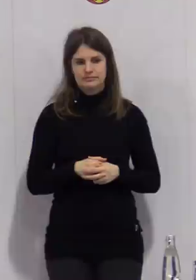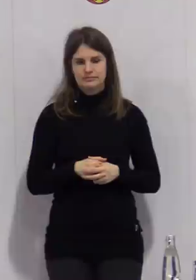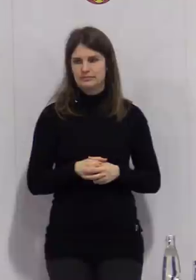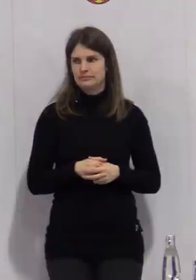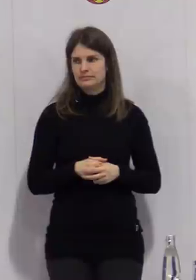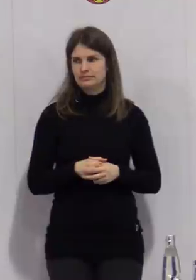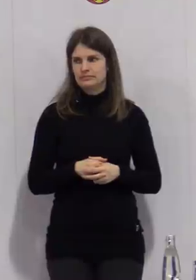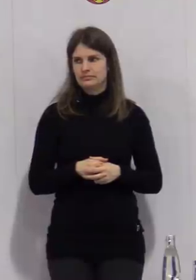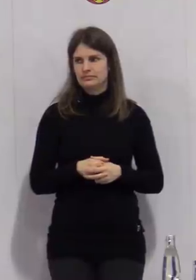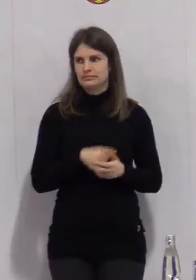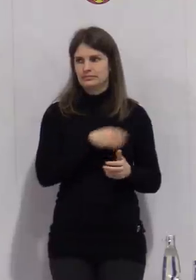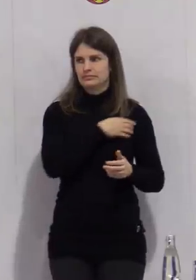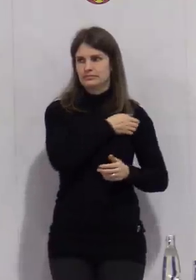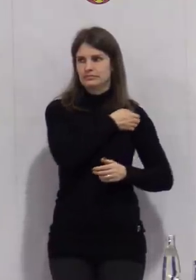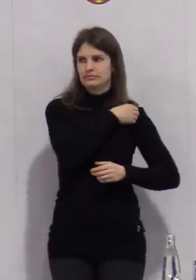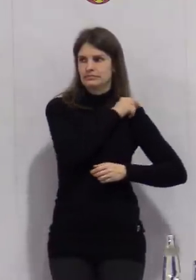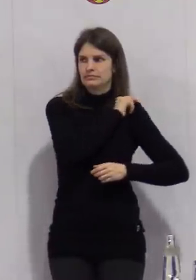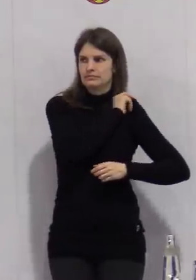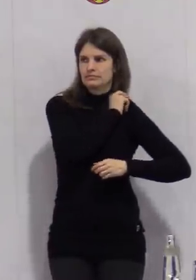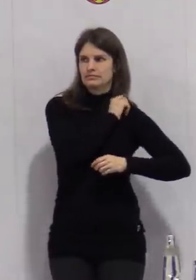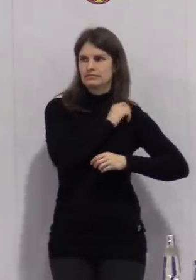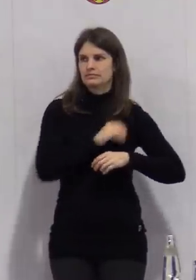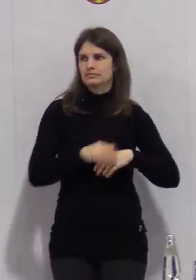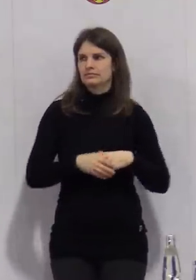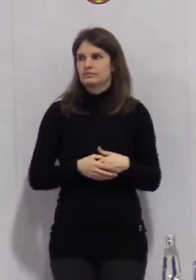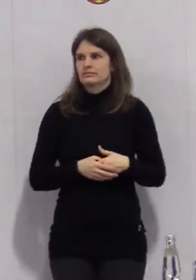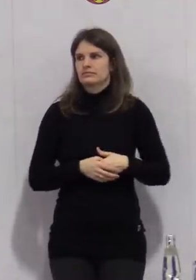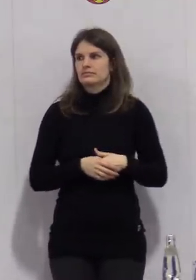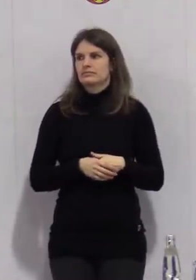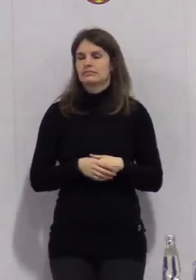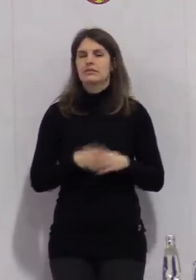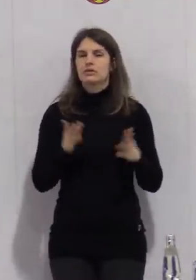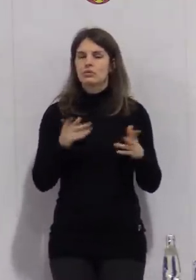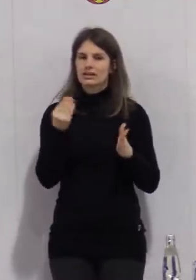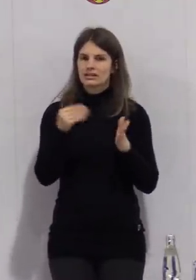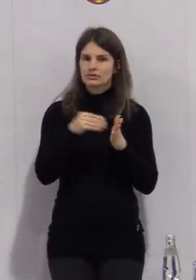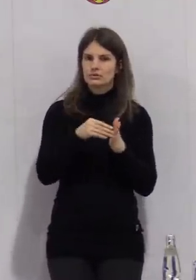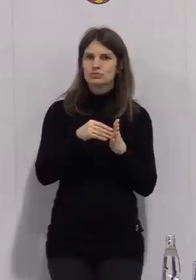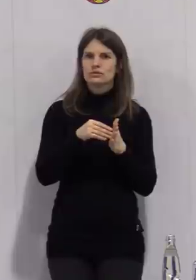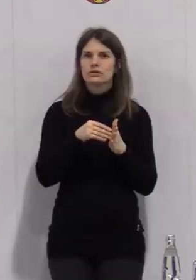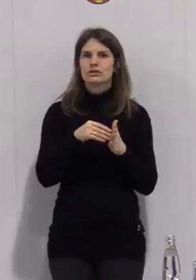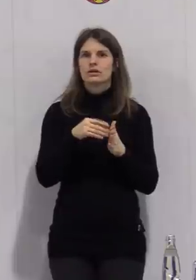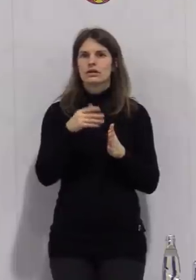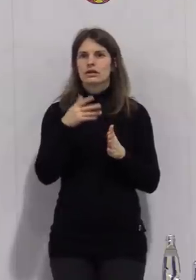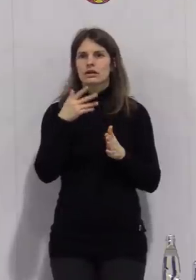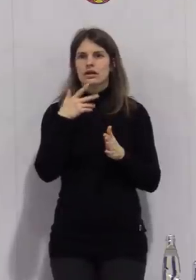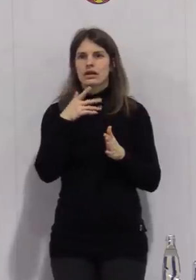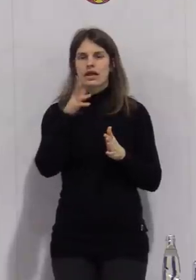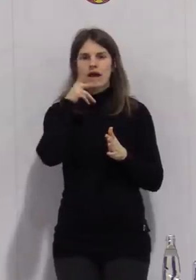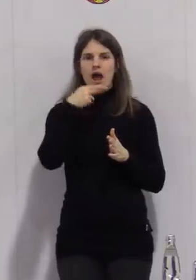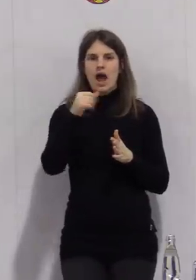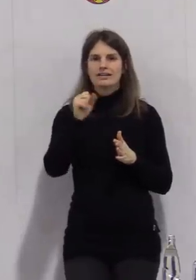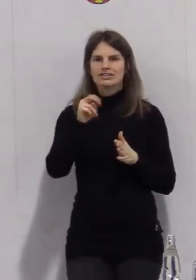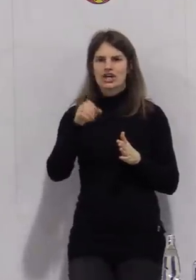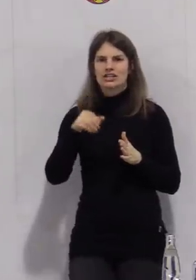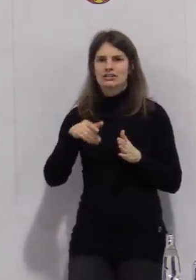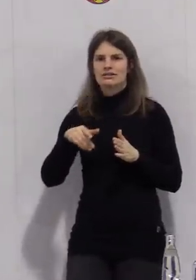Also die wichtigsten Stellen haben wir klar, Herr Ulrich Landrat, das Urlandkreis ist ja am Schatt. Ja, ja, ja.